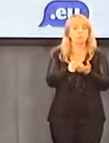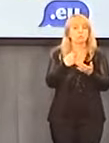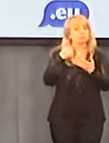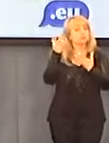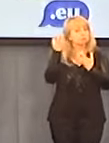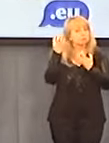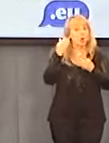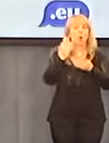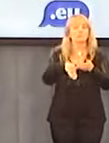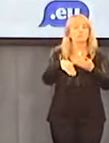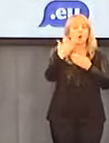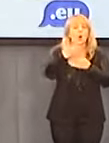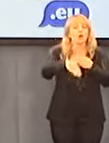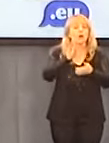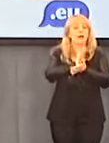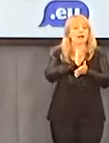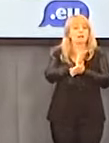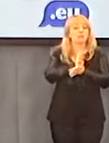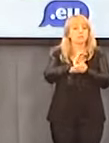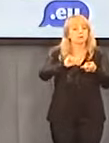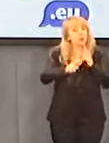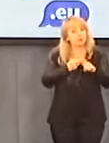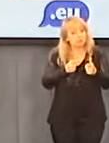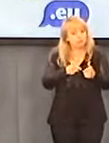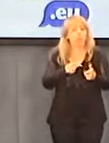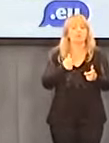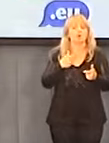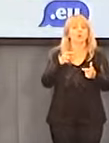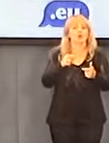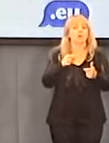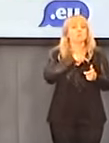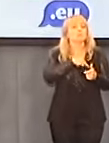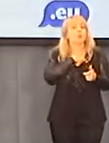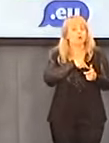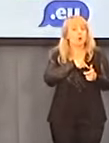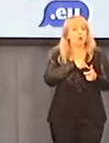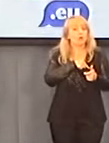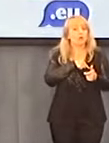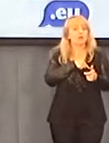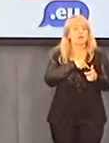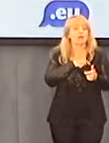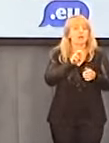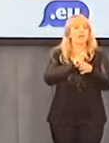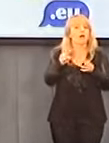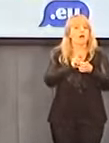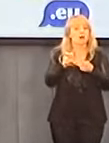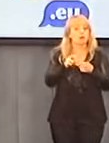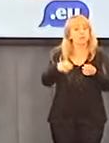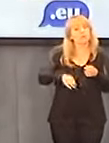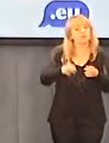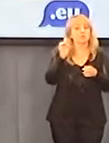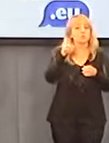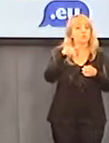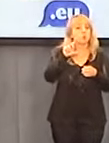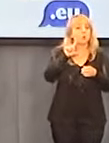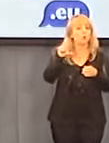ostatniej polityce, czy w przedostatniej, z psychologiem, terapeutą Markiem Sułkowskim.